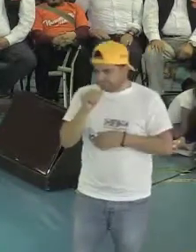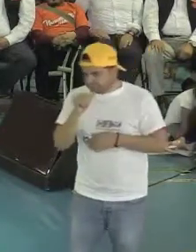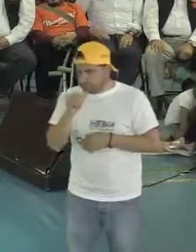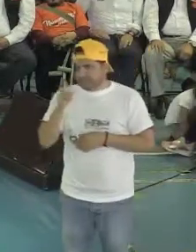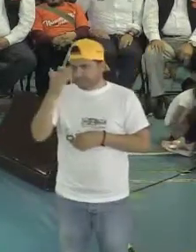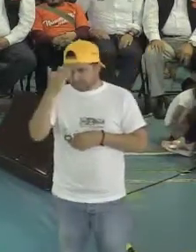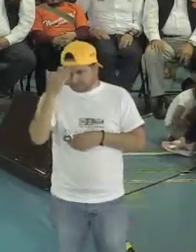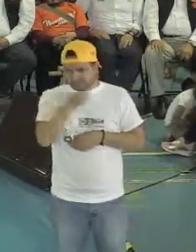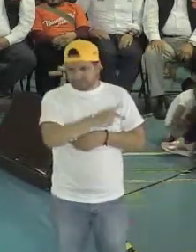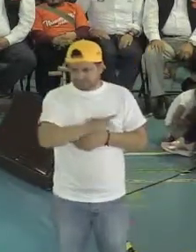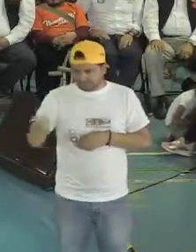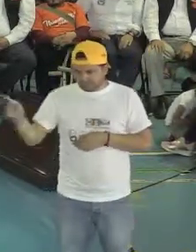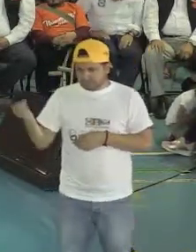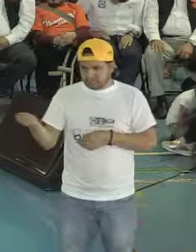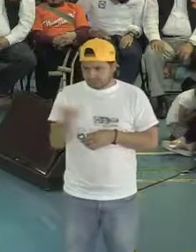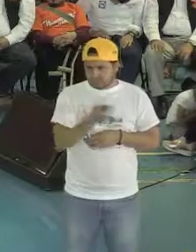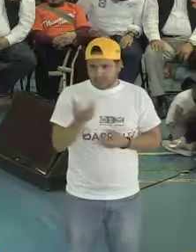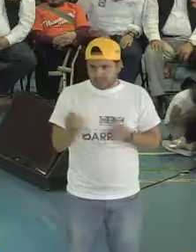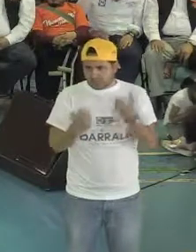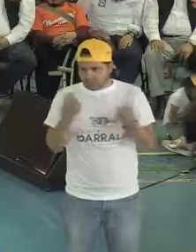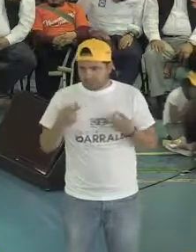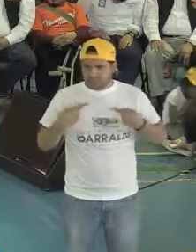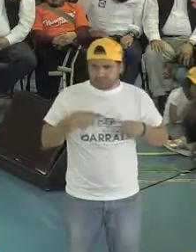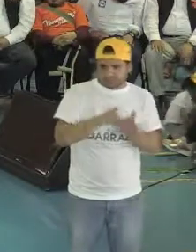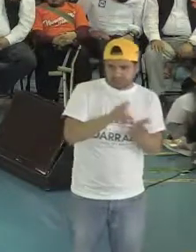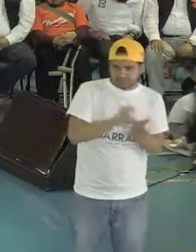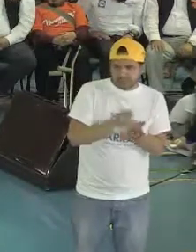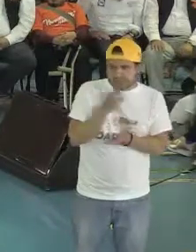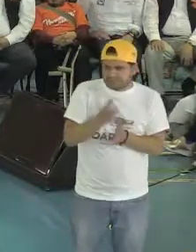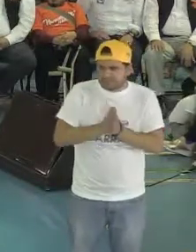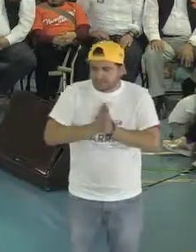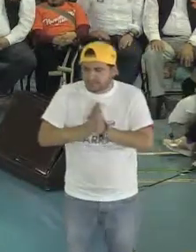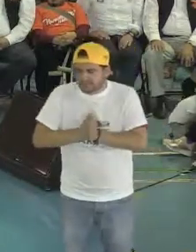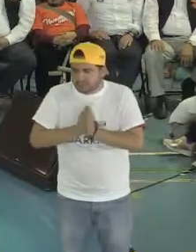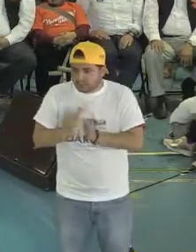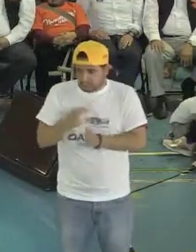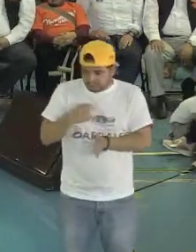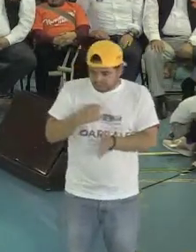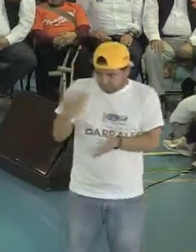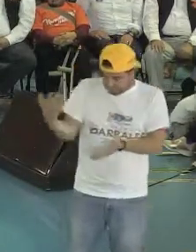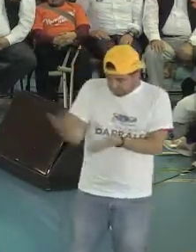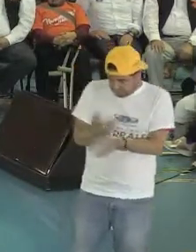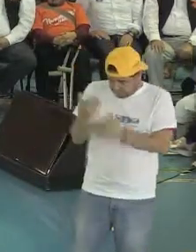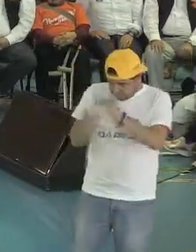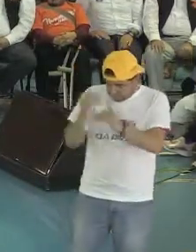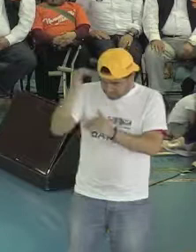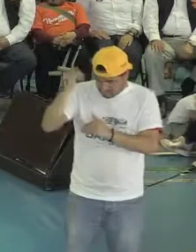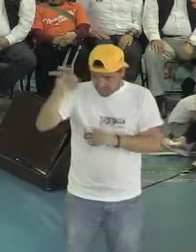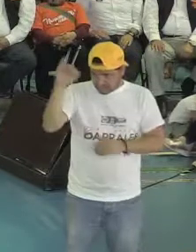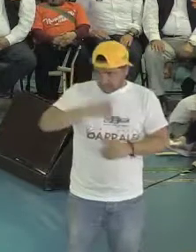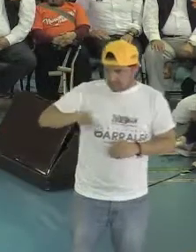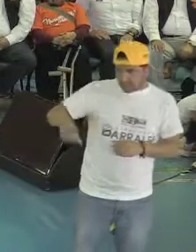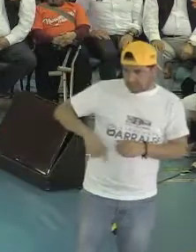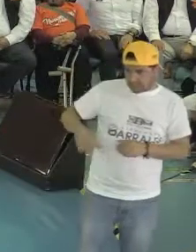ustedes que tienen algún hijo con discapacidad, que le digan que cuando Alejandra Batales llega a la dictadura del gobierno,